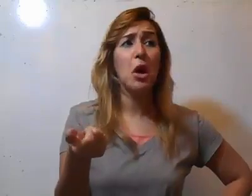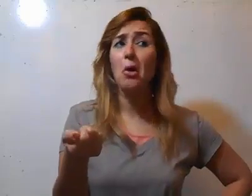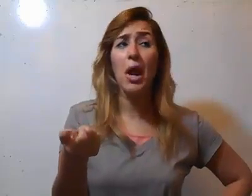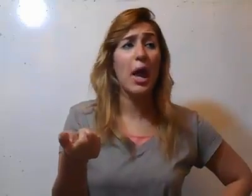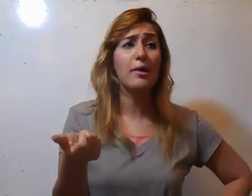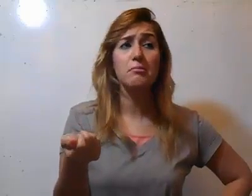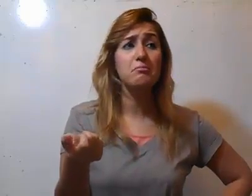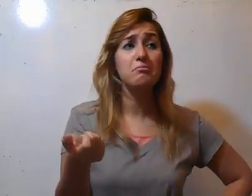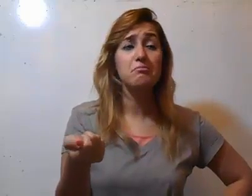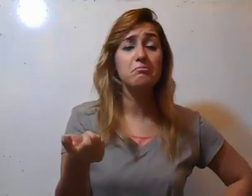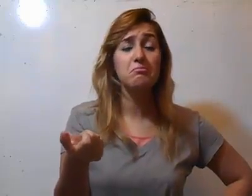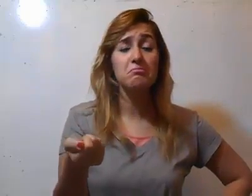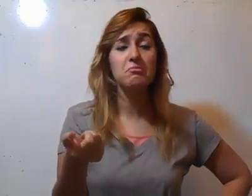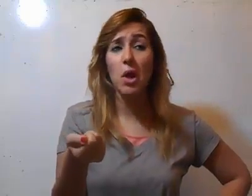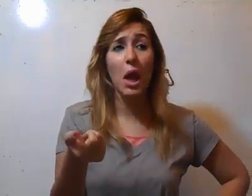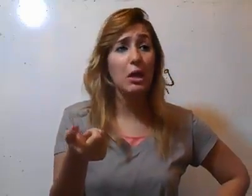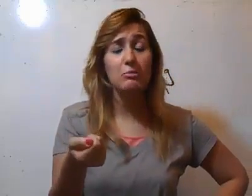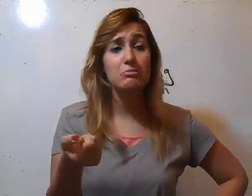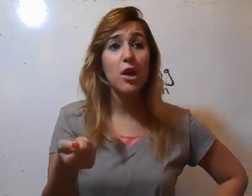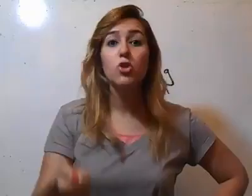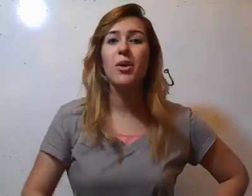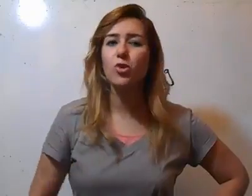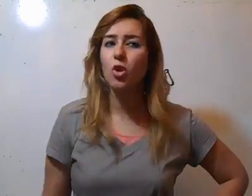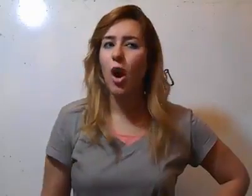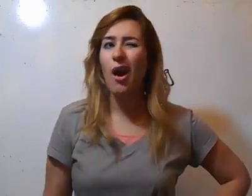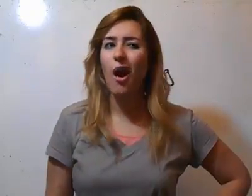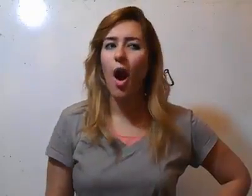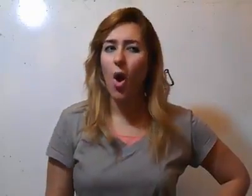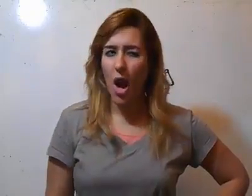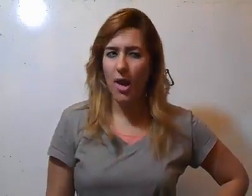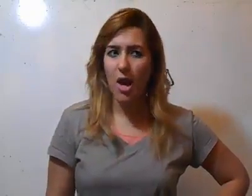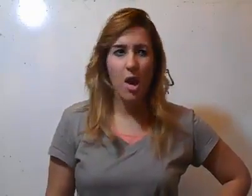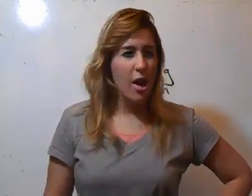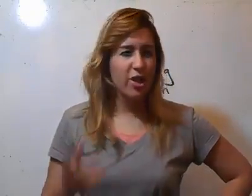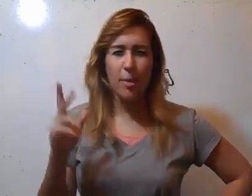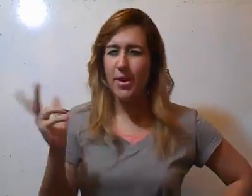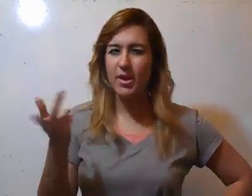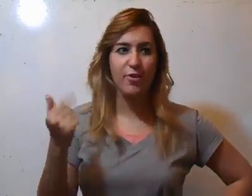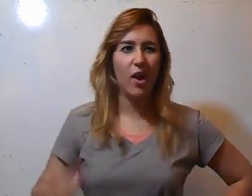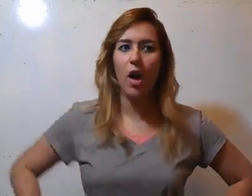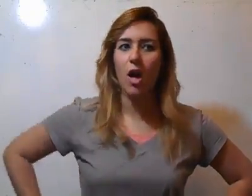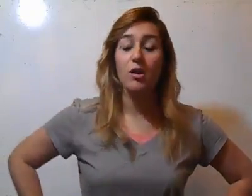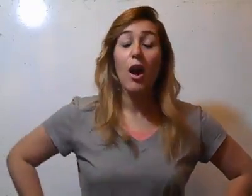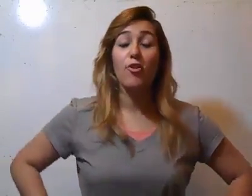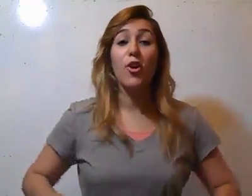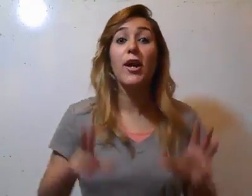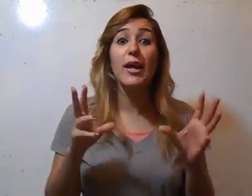ولا حاجة. هم? ولا حاجة. تم هين قلهم? اه ولا حاجة? انشان ما ريحت في حالة غلط. فالراجل